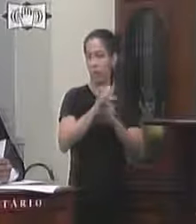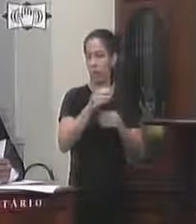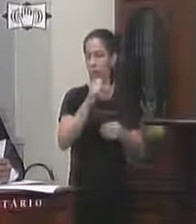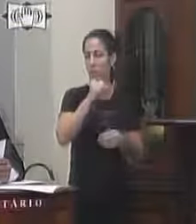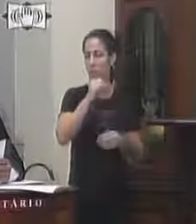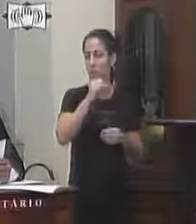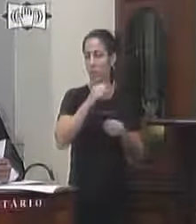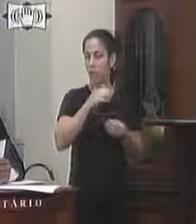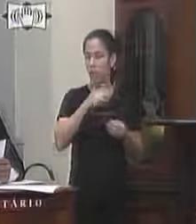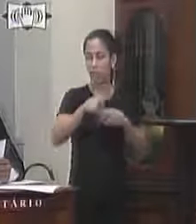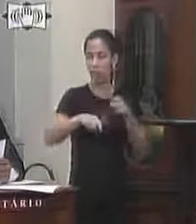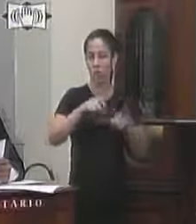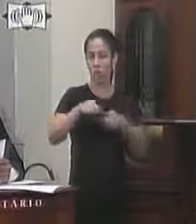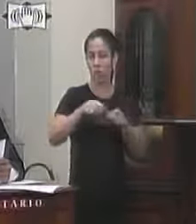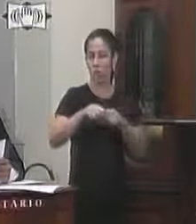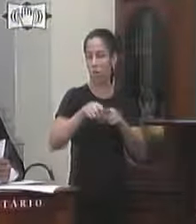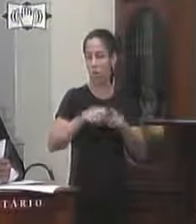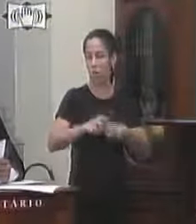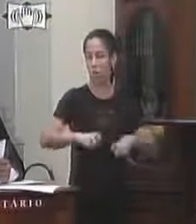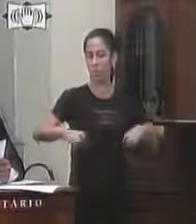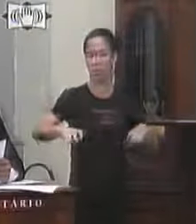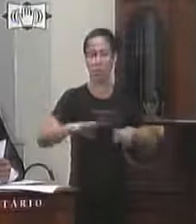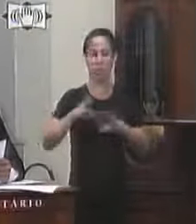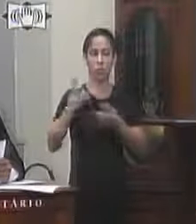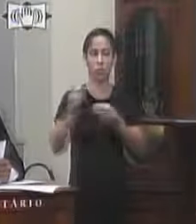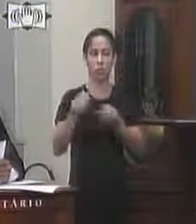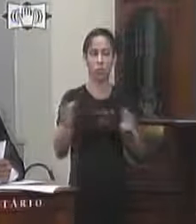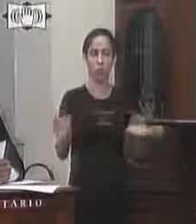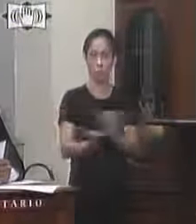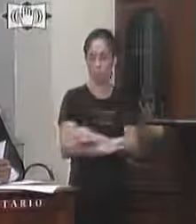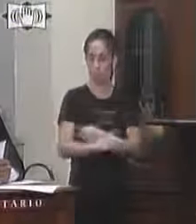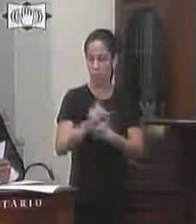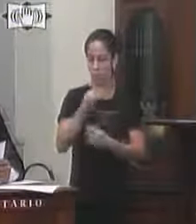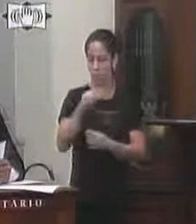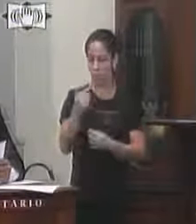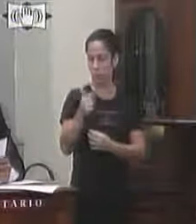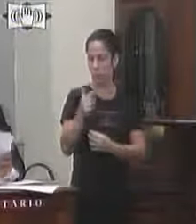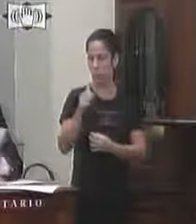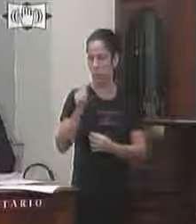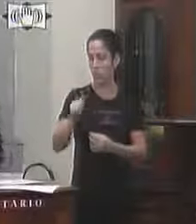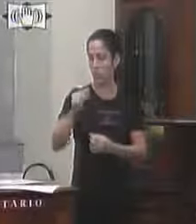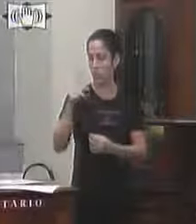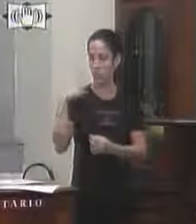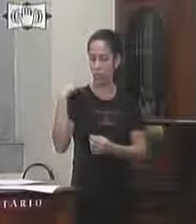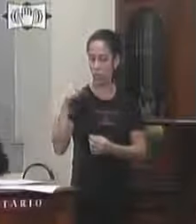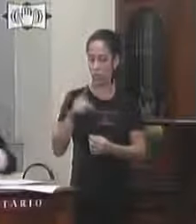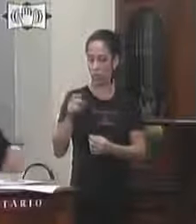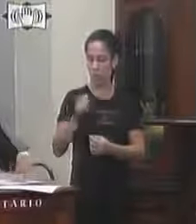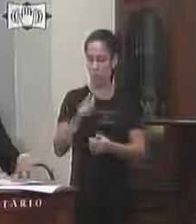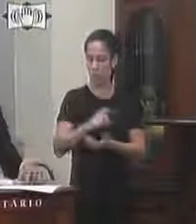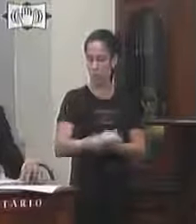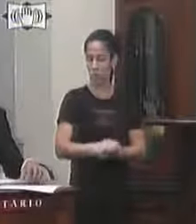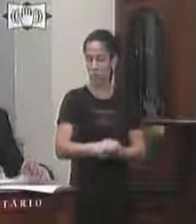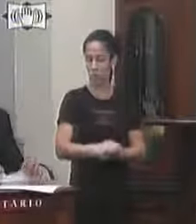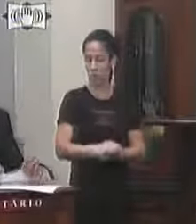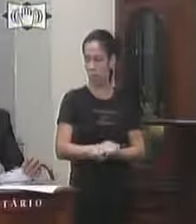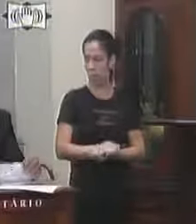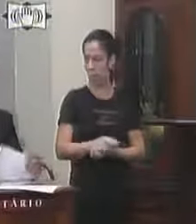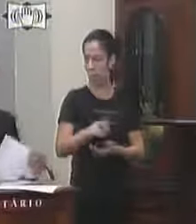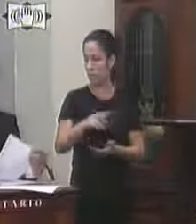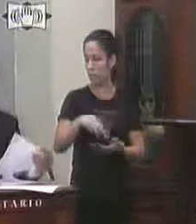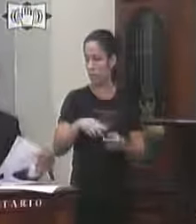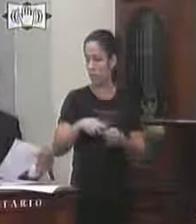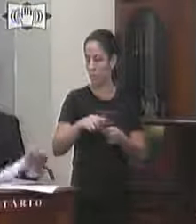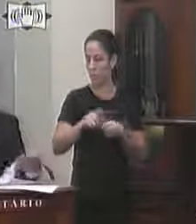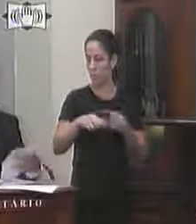computadores impressoras carros mesas cadeiras e armários sala das sessões 22 de agosto vereador professor Rafael o requerimento